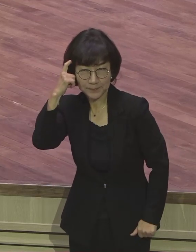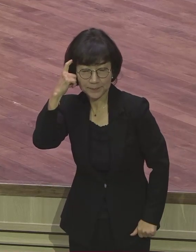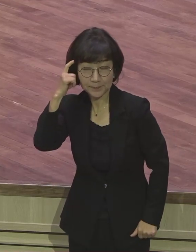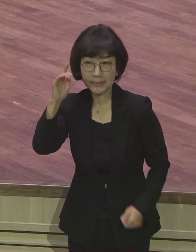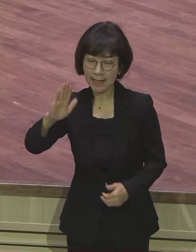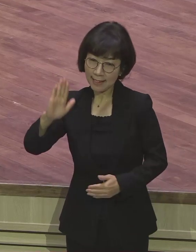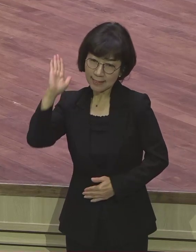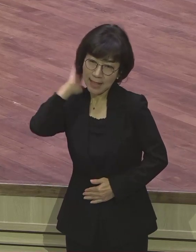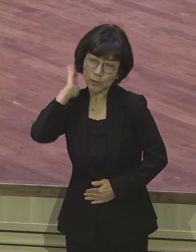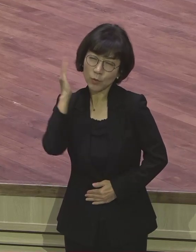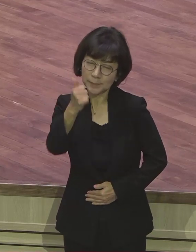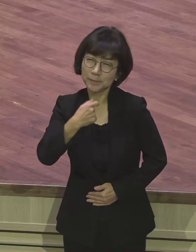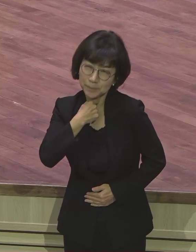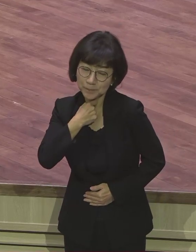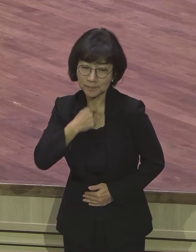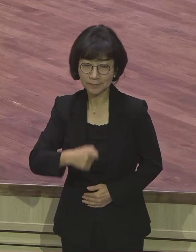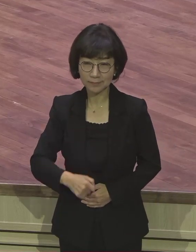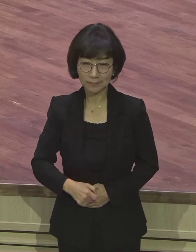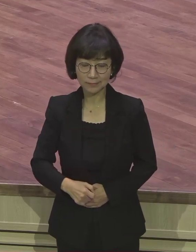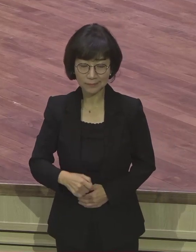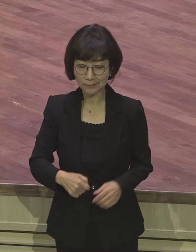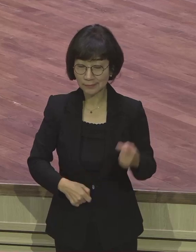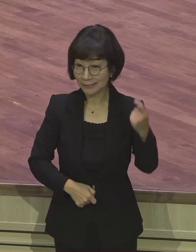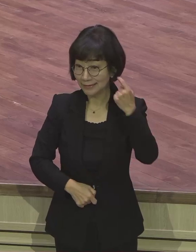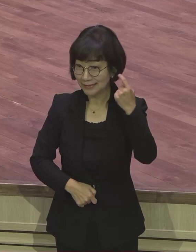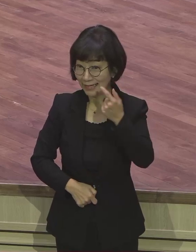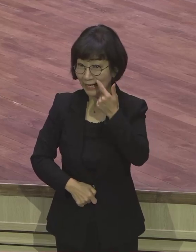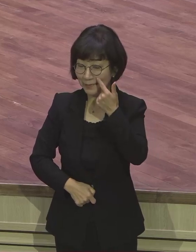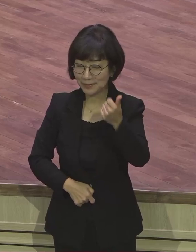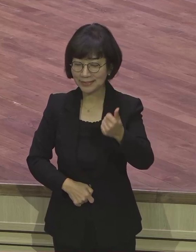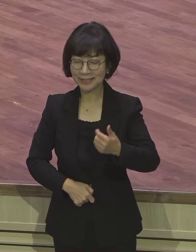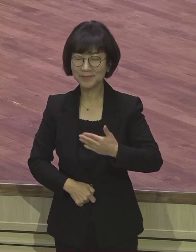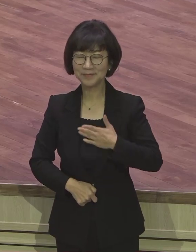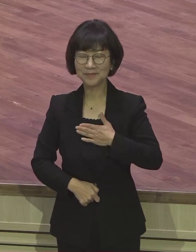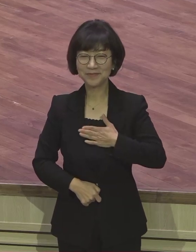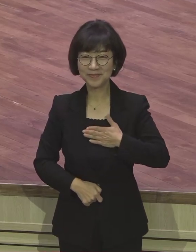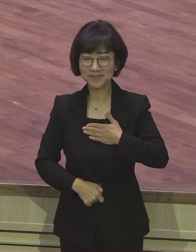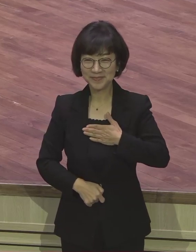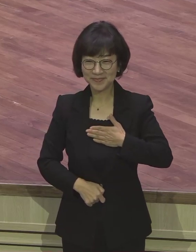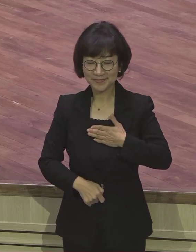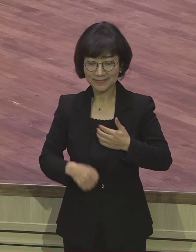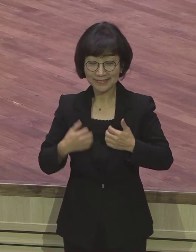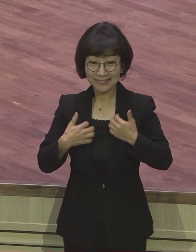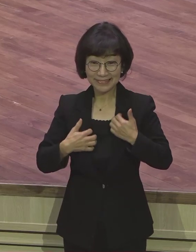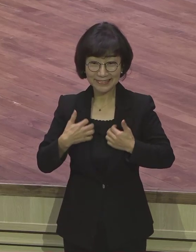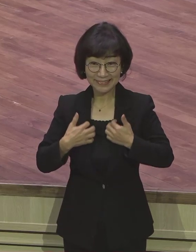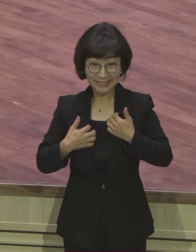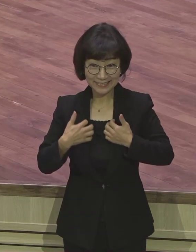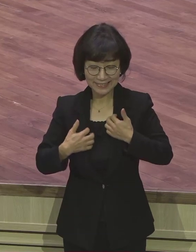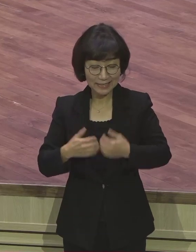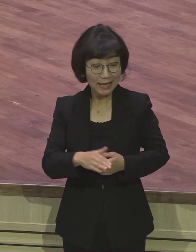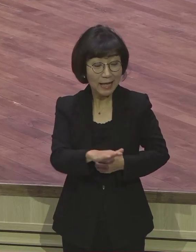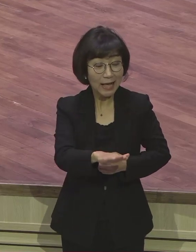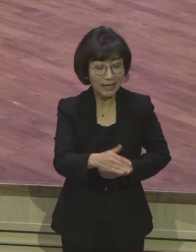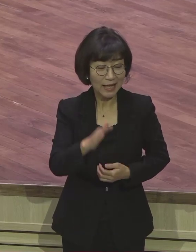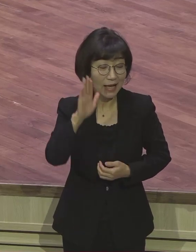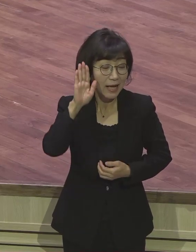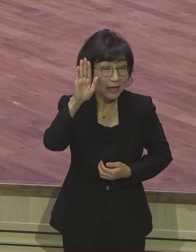그랬어요. 그러니까 아버지 전도사님이 아주 기분 좋아하면서 아들에게 야, 너 그러면 대통령